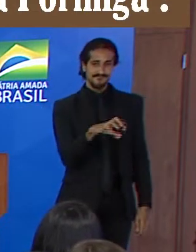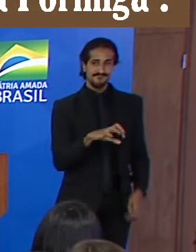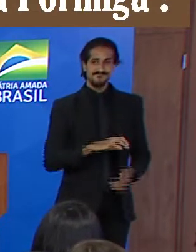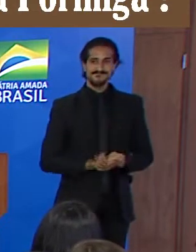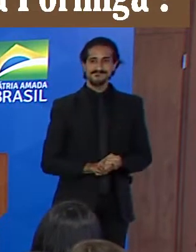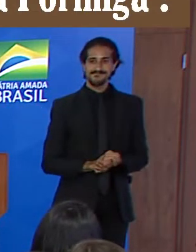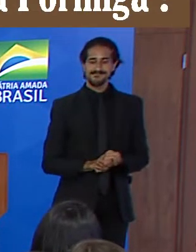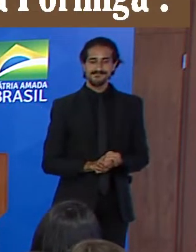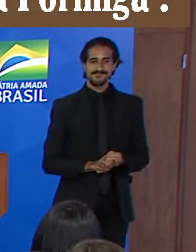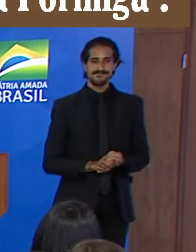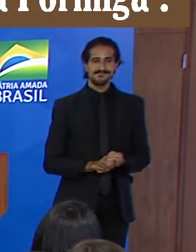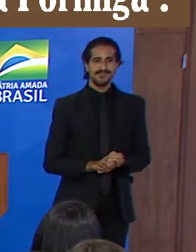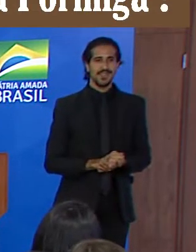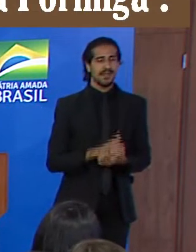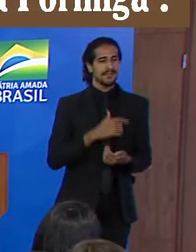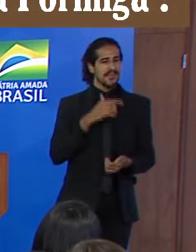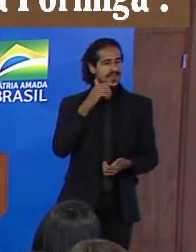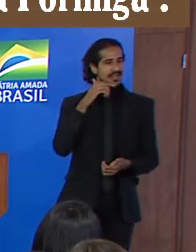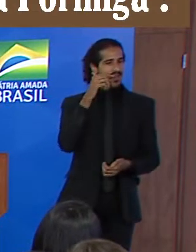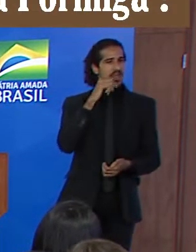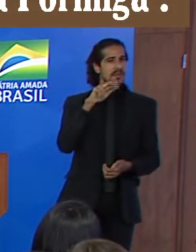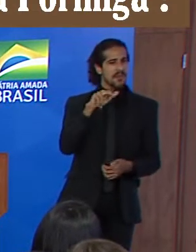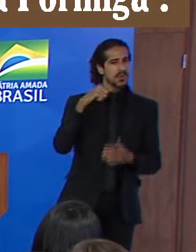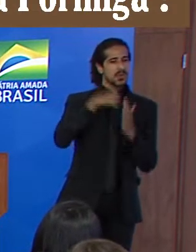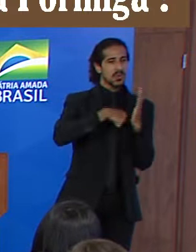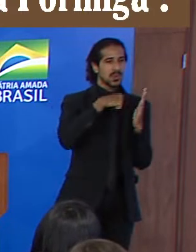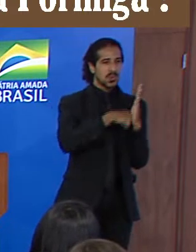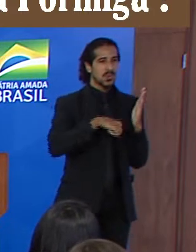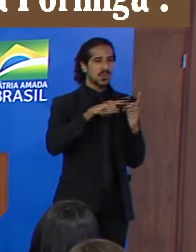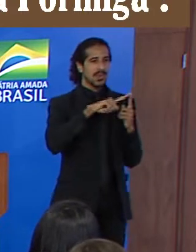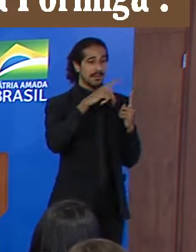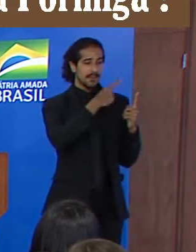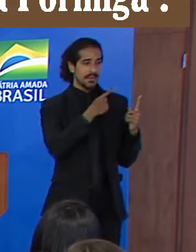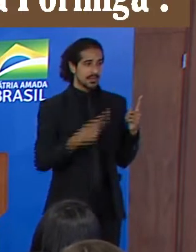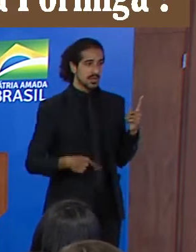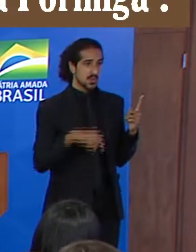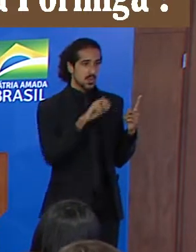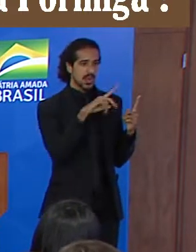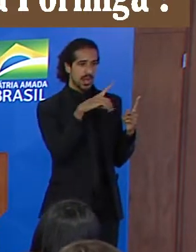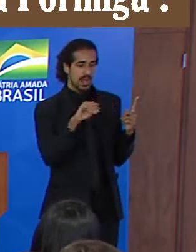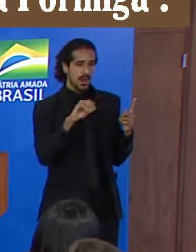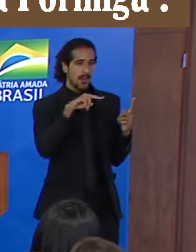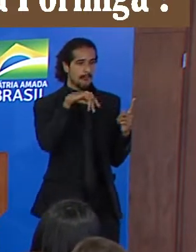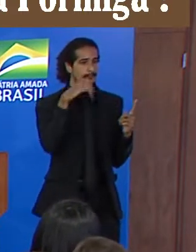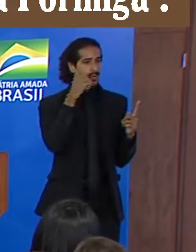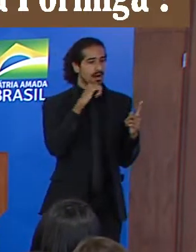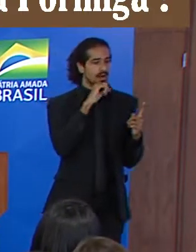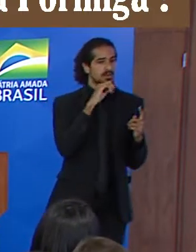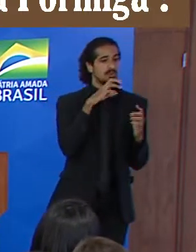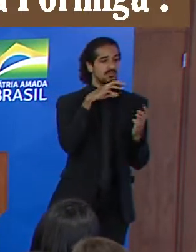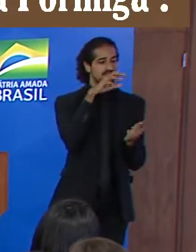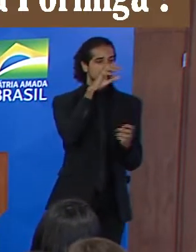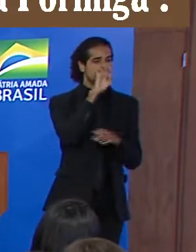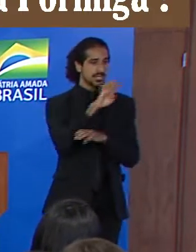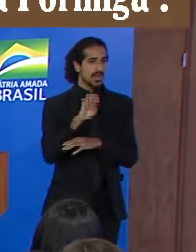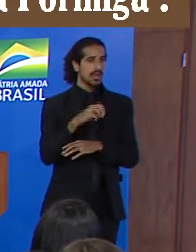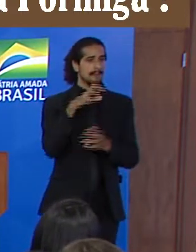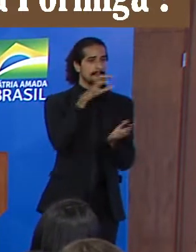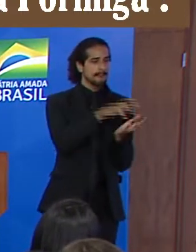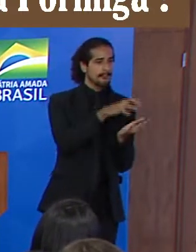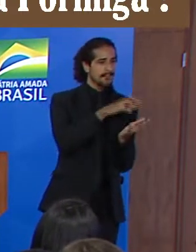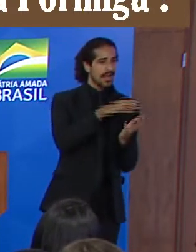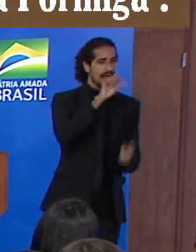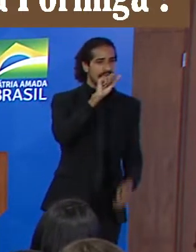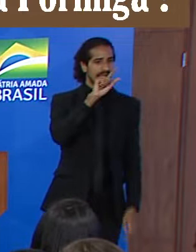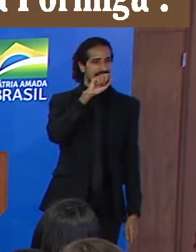as minhas irmãs de luta Germana Soares, presidente da União de Mães de Anjos do estado de Pernambuco Alessandra da Hora,